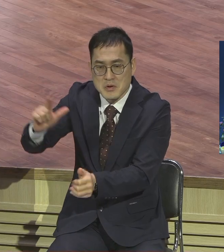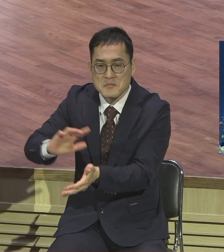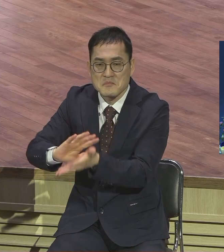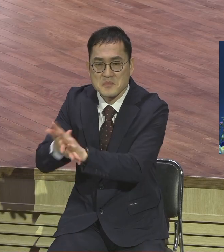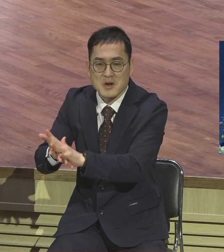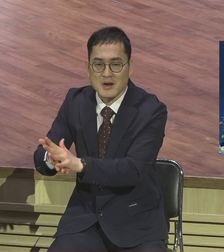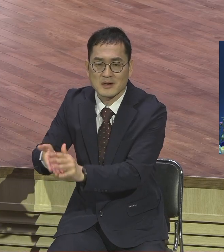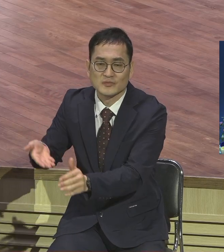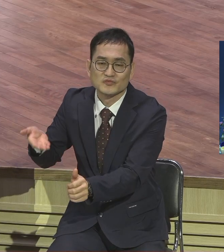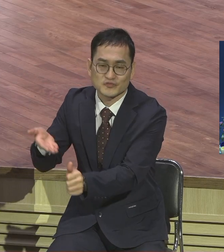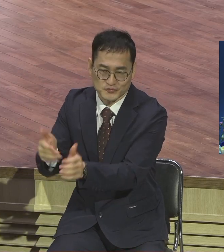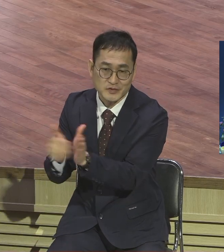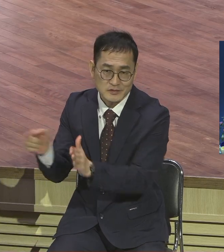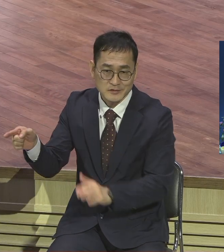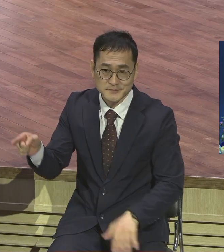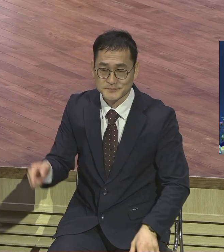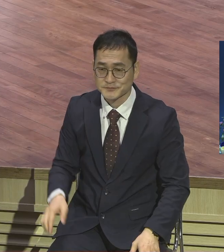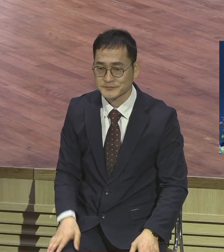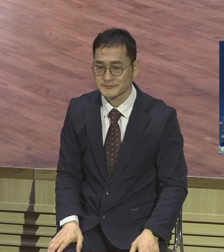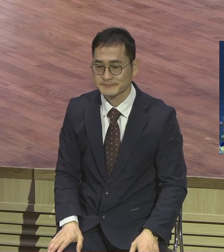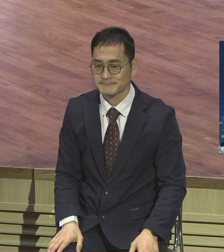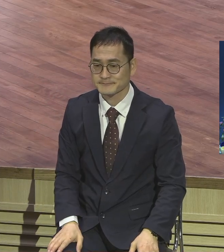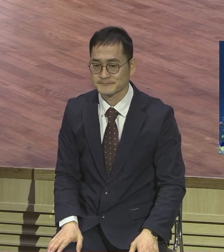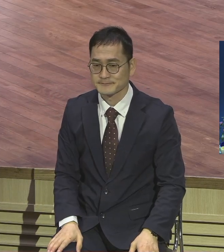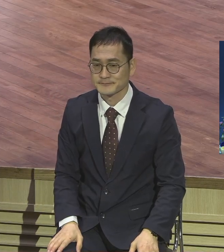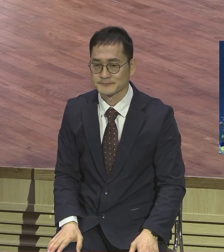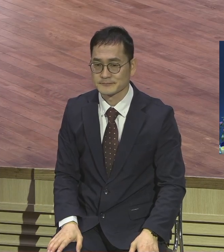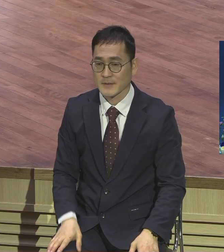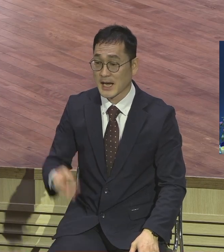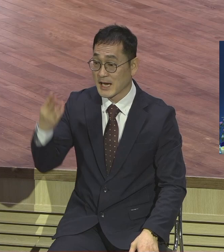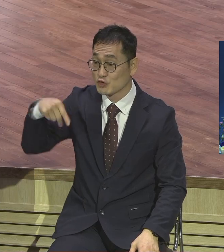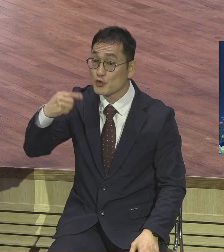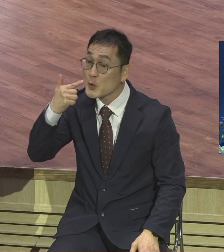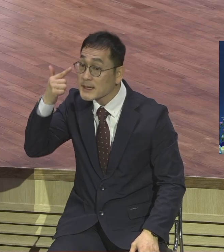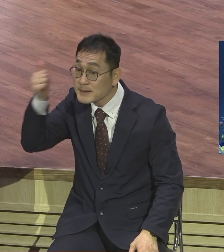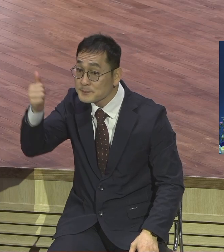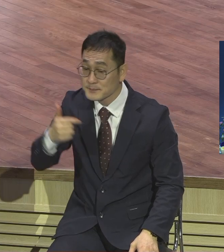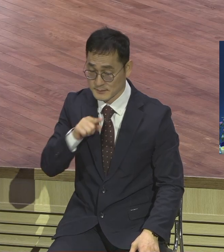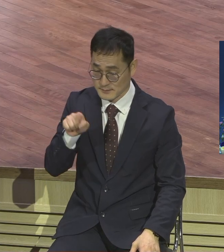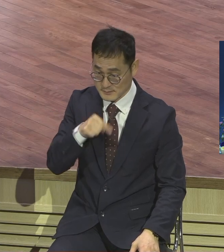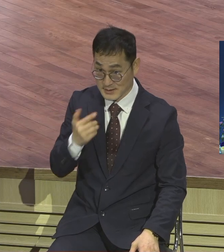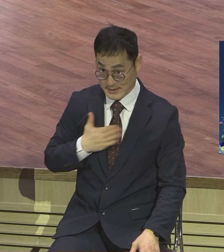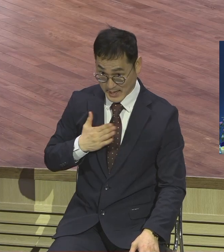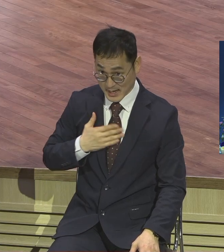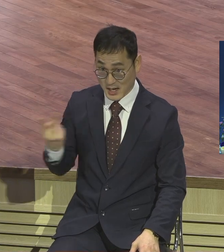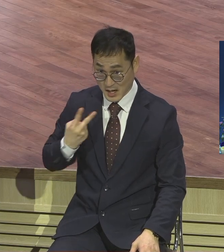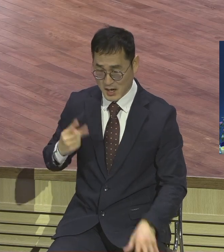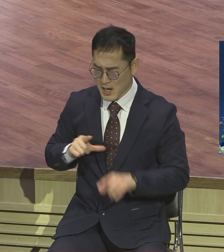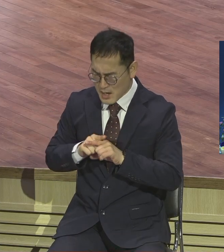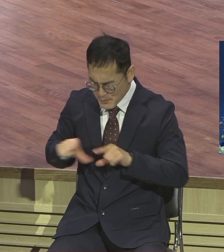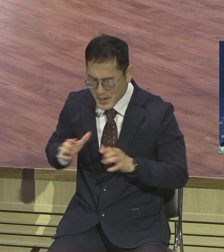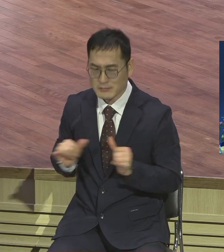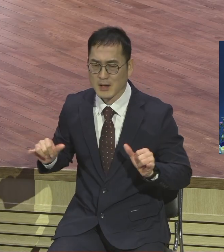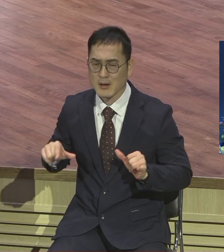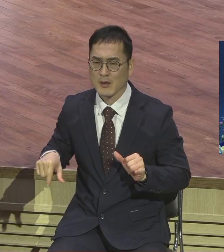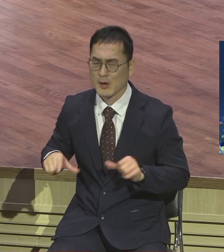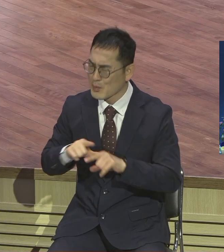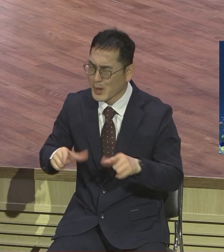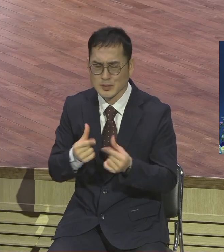우리 왕수 목사님이나 전하 아주 평범한 사람 아무것도 아니거든요 평범한 사람 하나님이